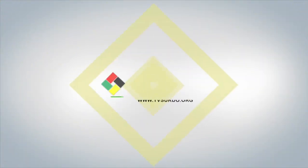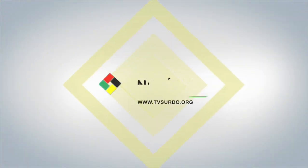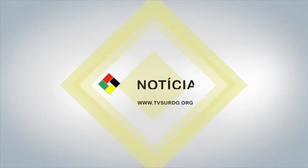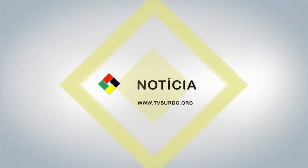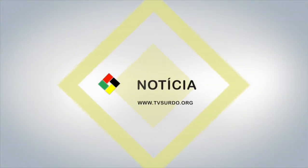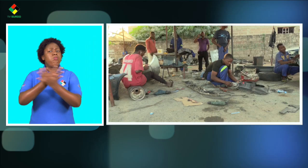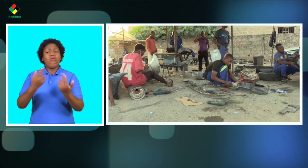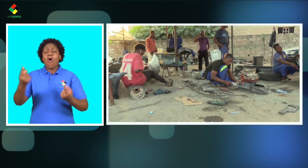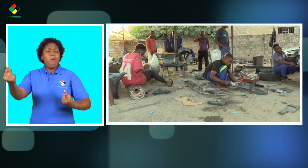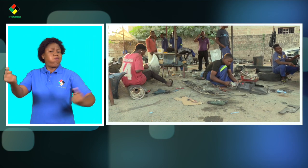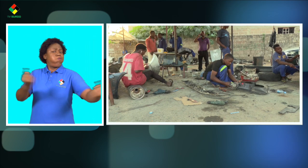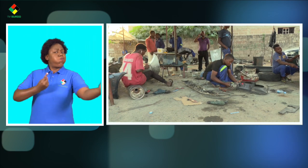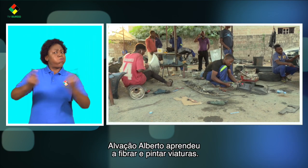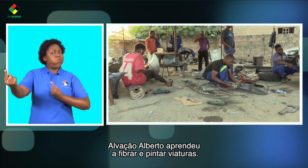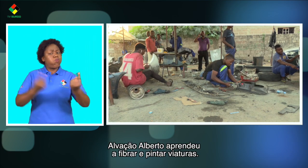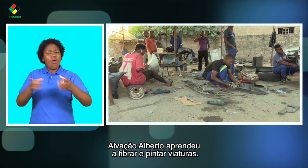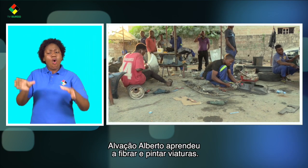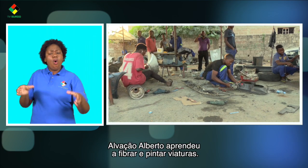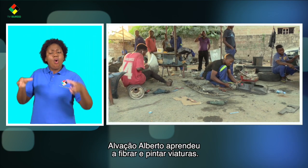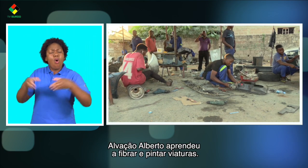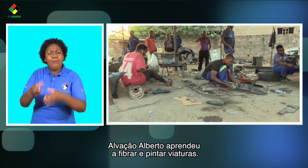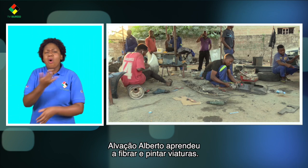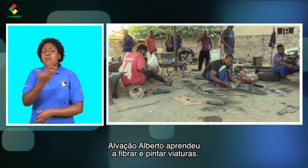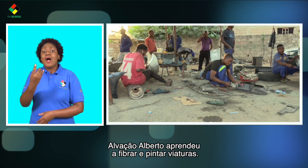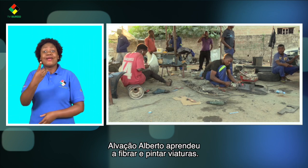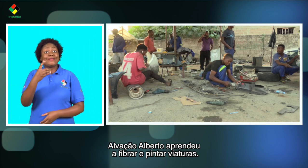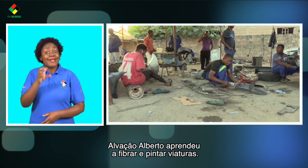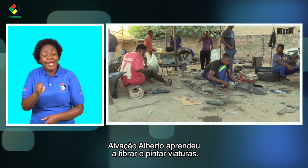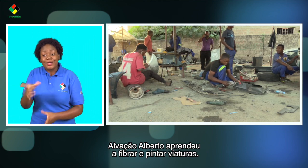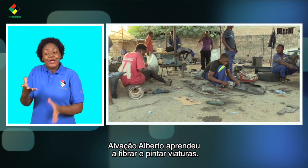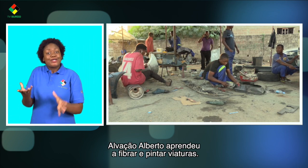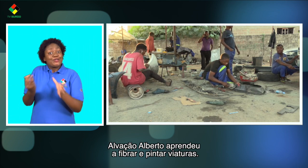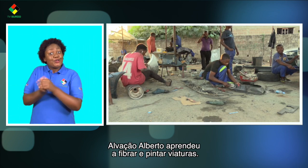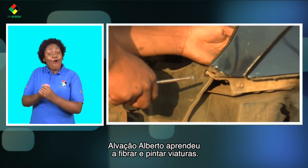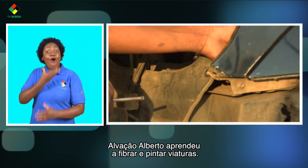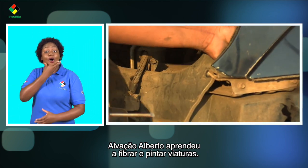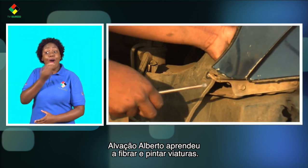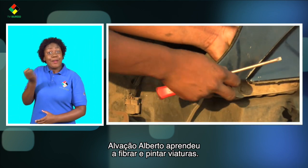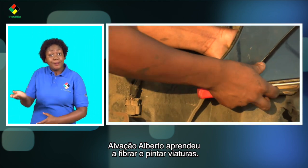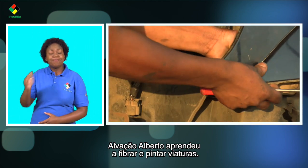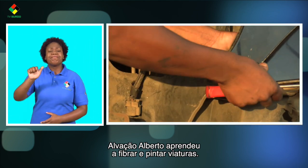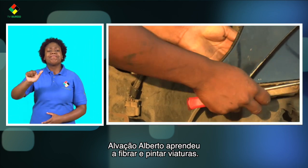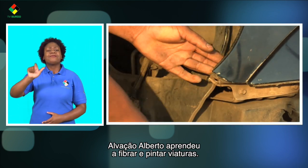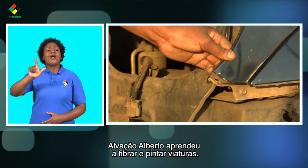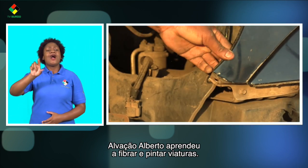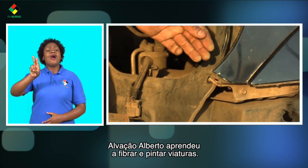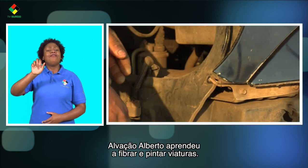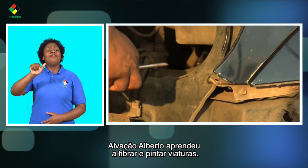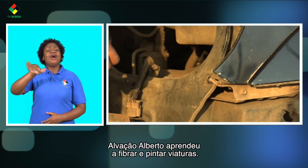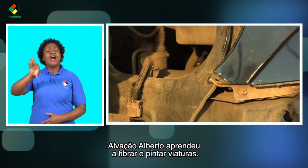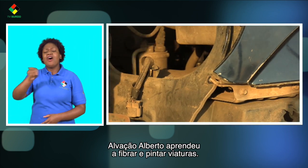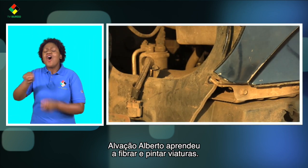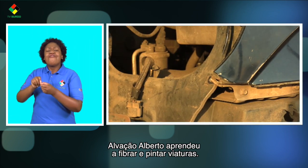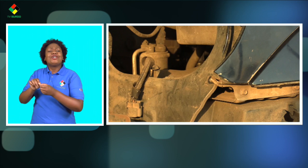Música Alvação Alberto aprendeu a fibrar e pintar viaturas.